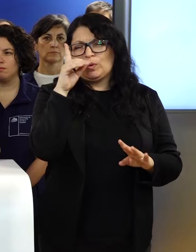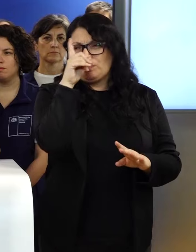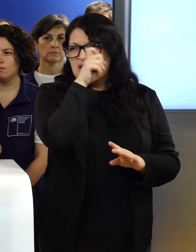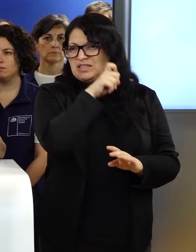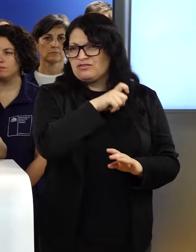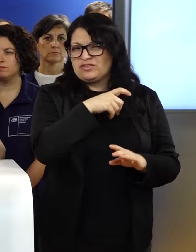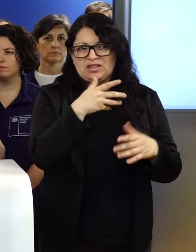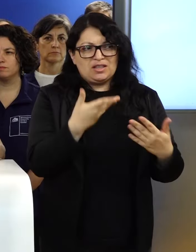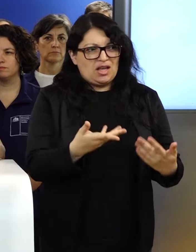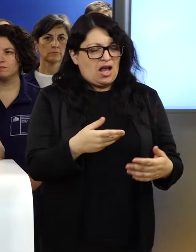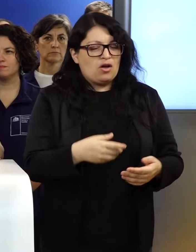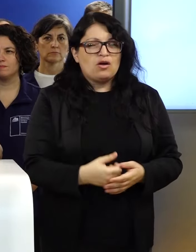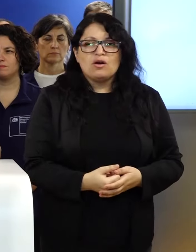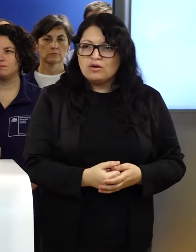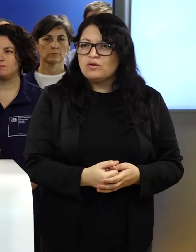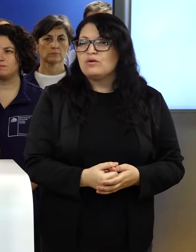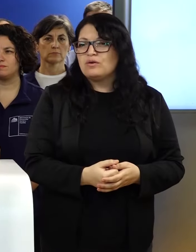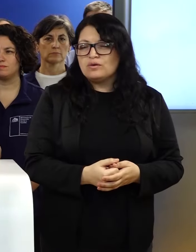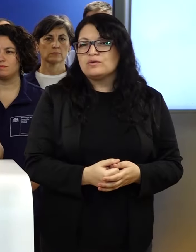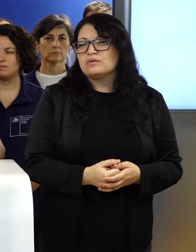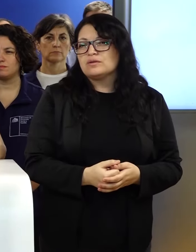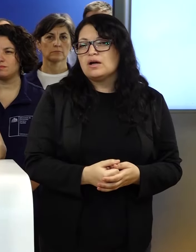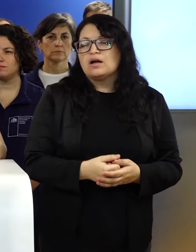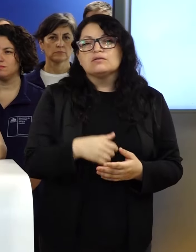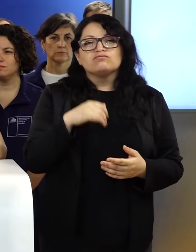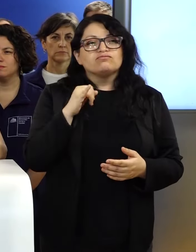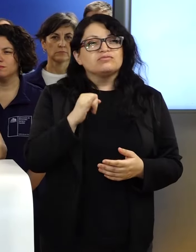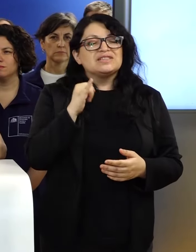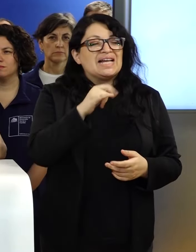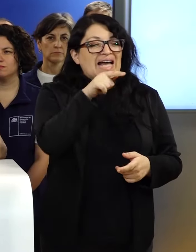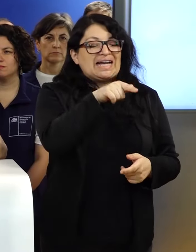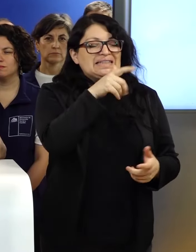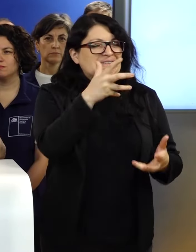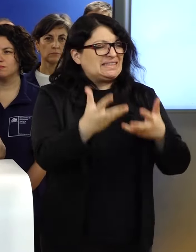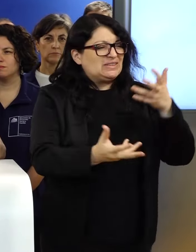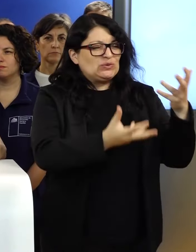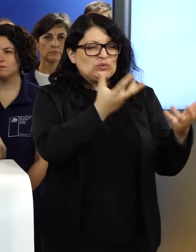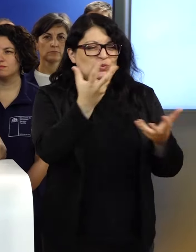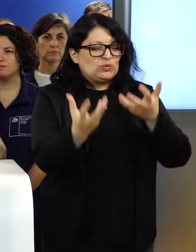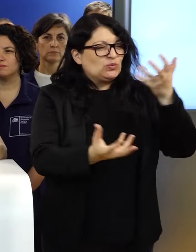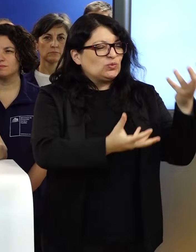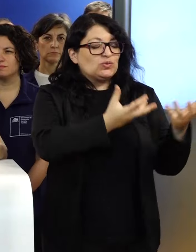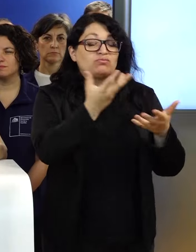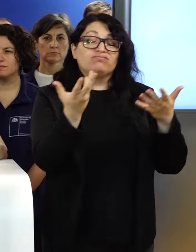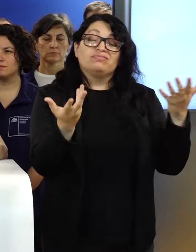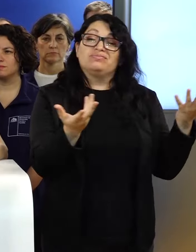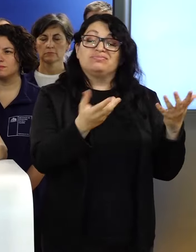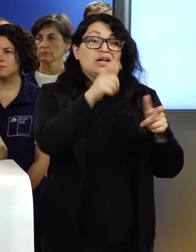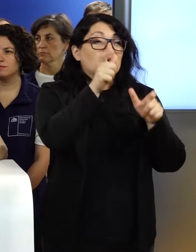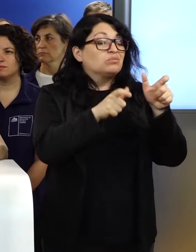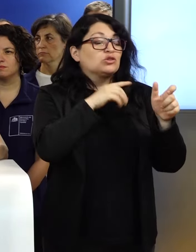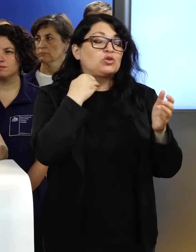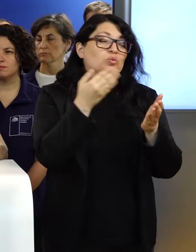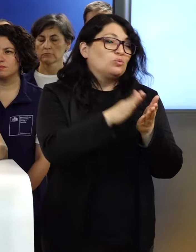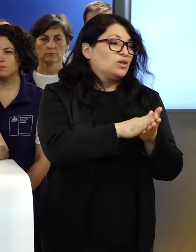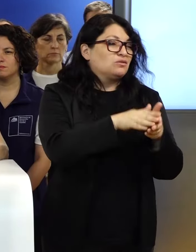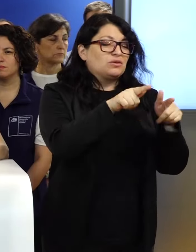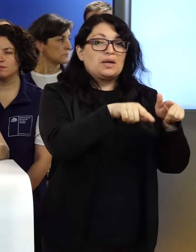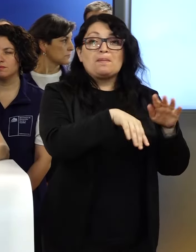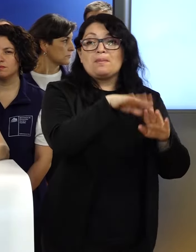en estas horas. sido, sin duda, el incendio que ha generado más pérdidas humanas y